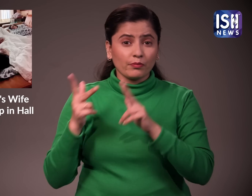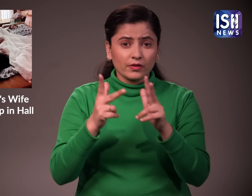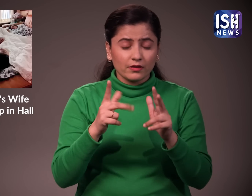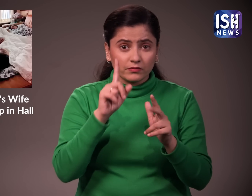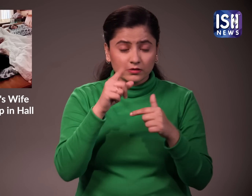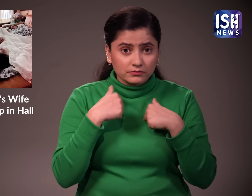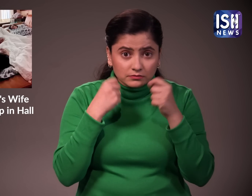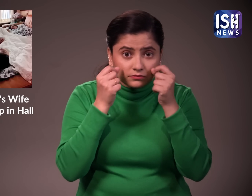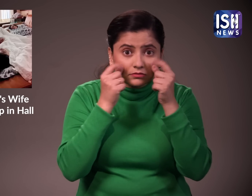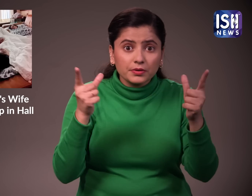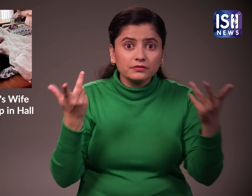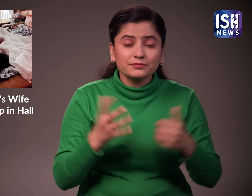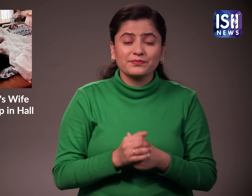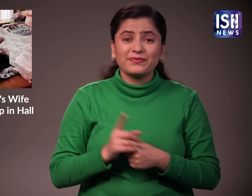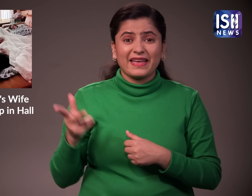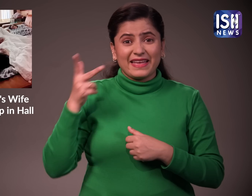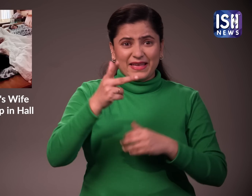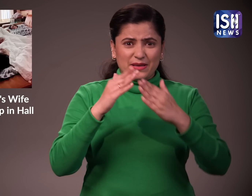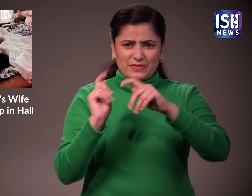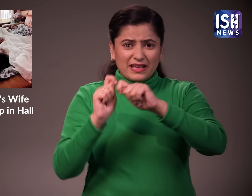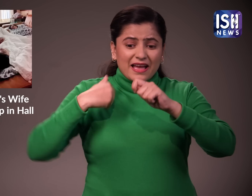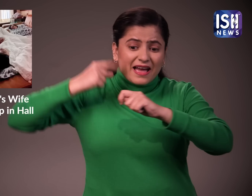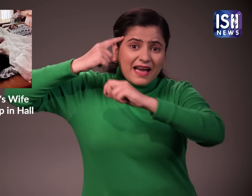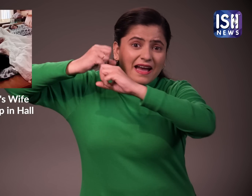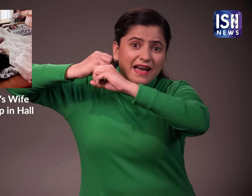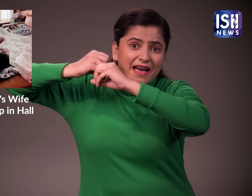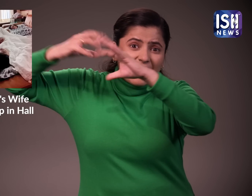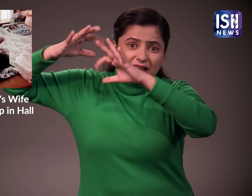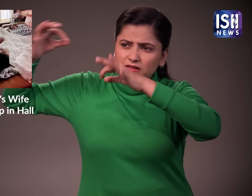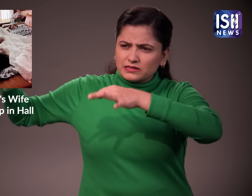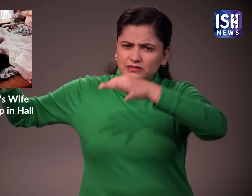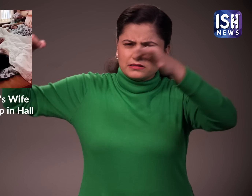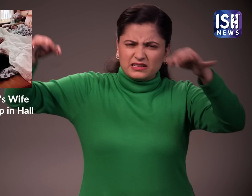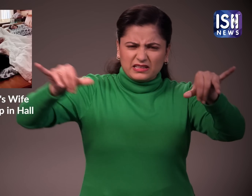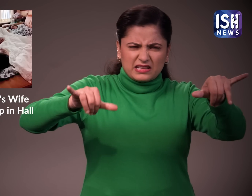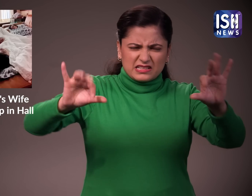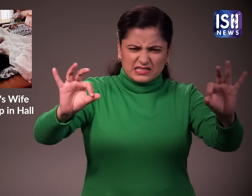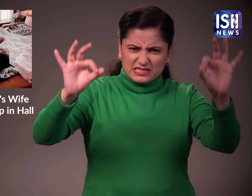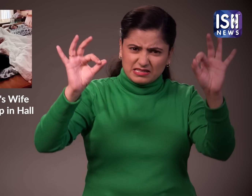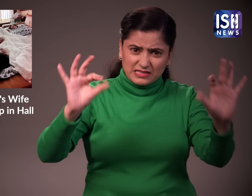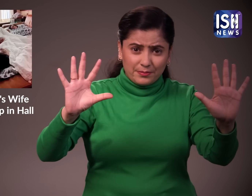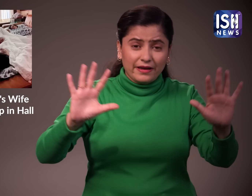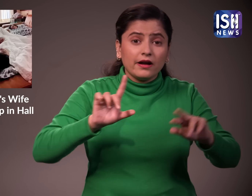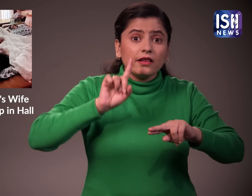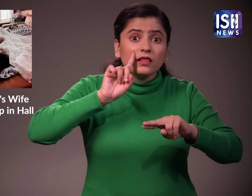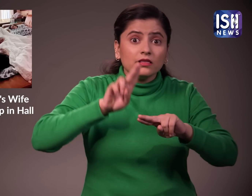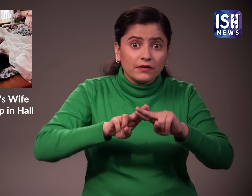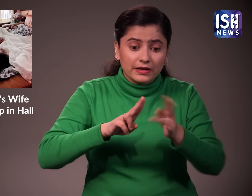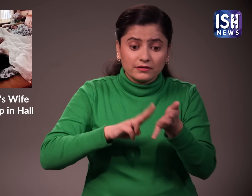एरानी की बात ये है कि नवाज ने अपने सपनों के घर में एक इंच भी समझाता नहीं किया अगर उनके गैर